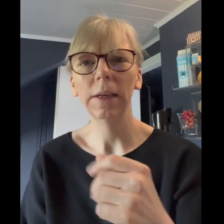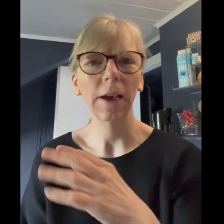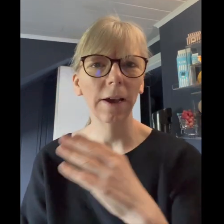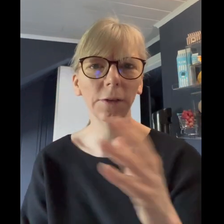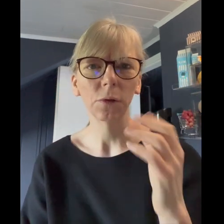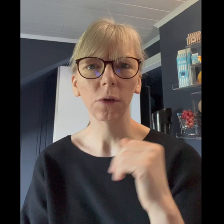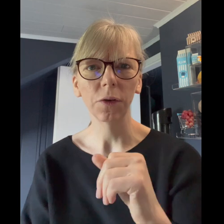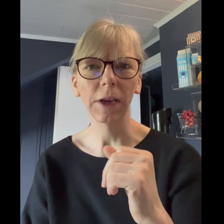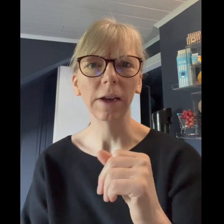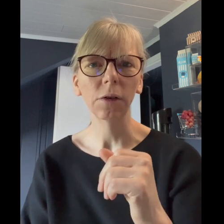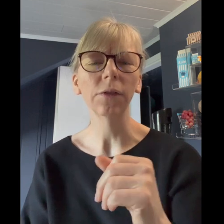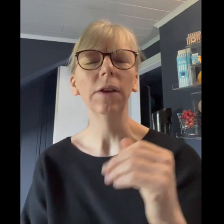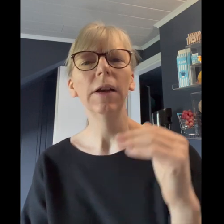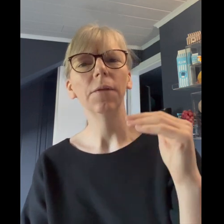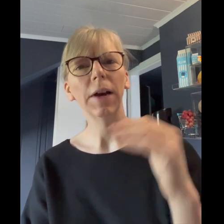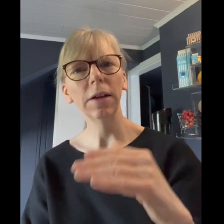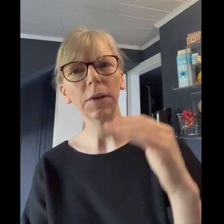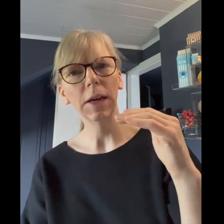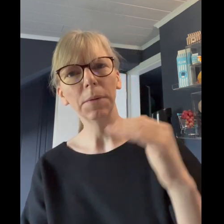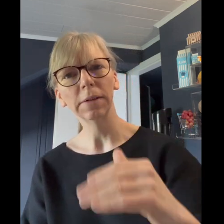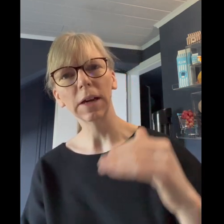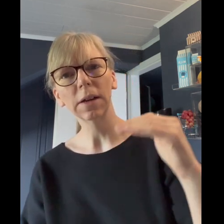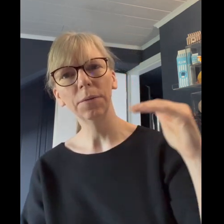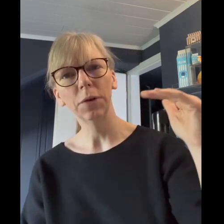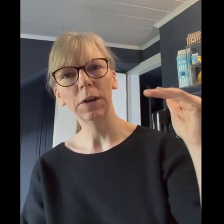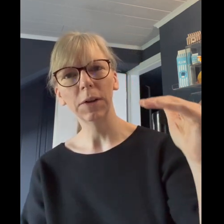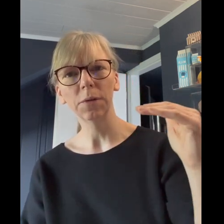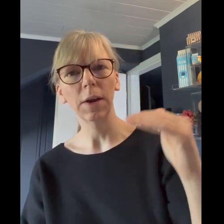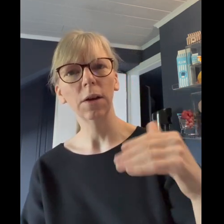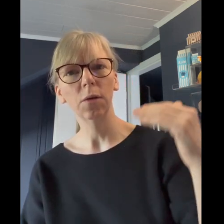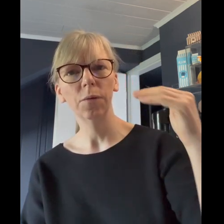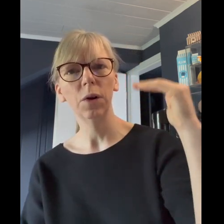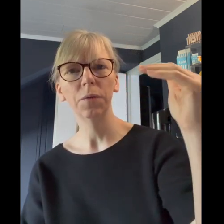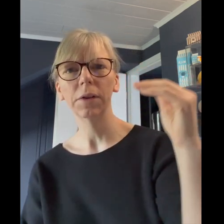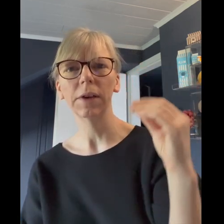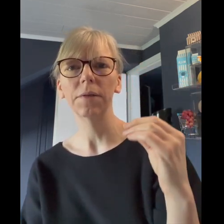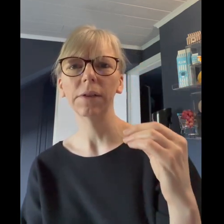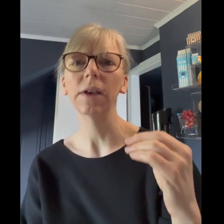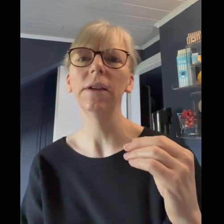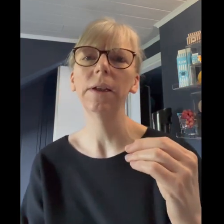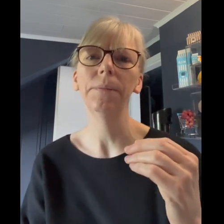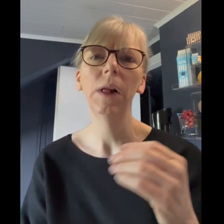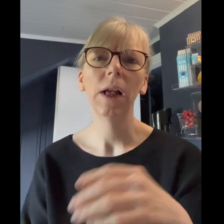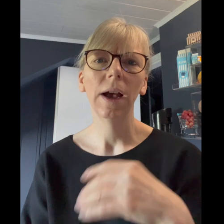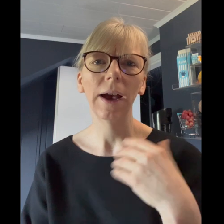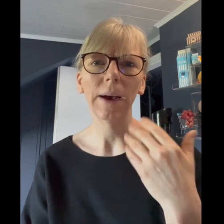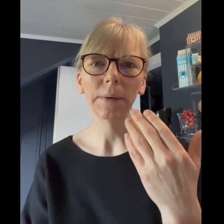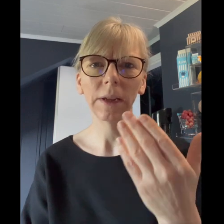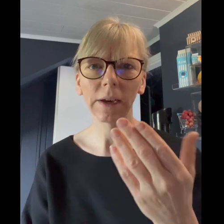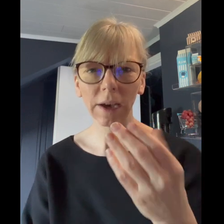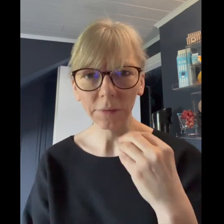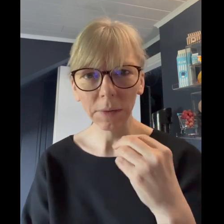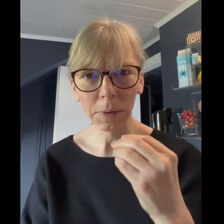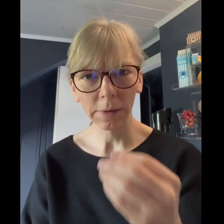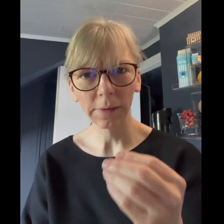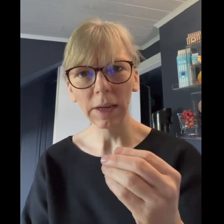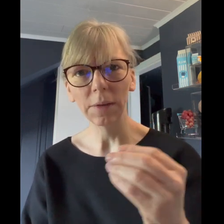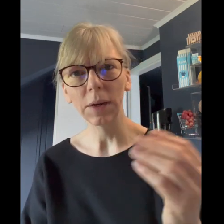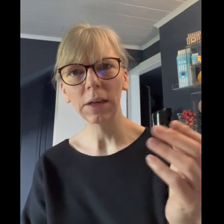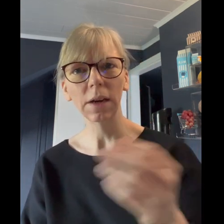also könnt ihr gerne nutzen weil wir ja immer gesagt haben für die gewichtsveränderung wollen wir das eiweiß anheben aber der kaffee per se wenn ich dann